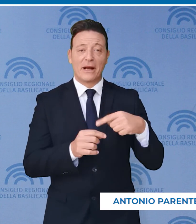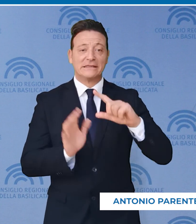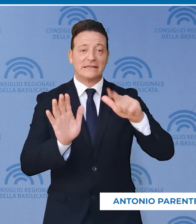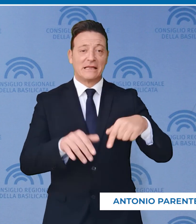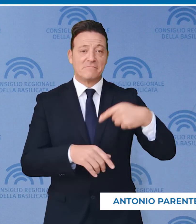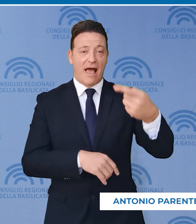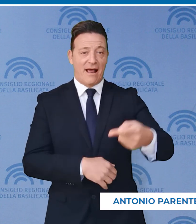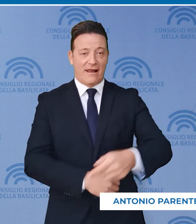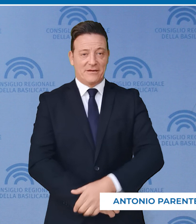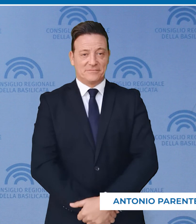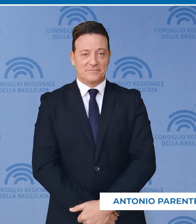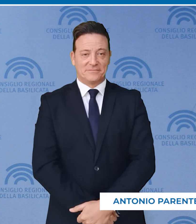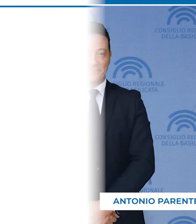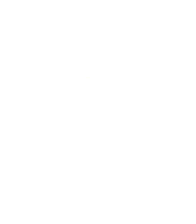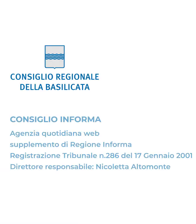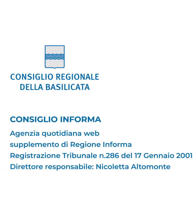edizione.